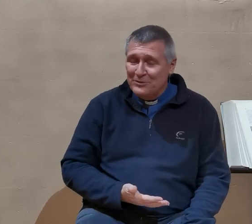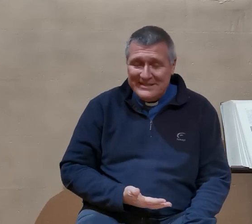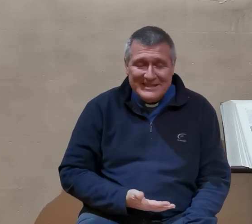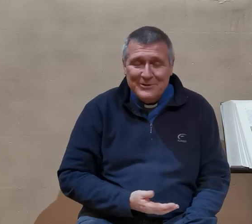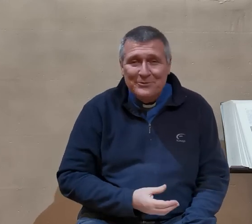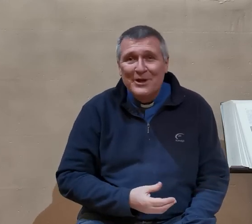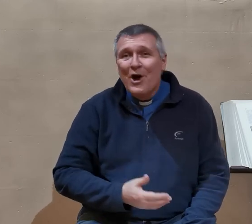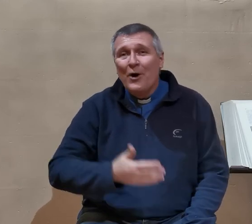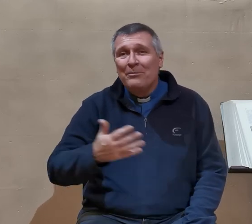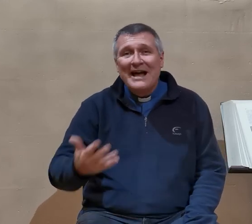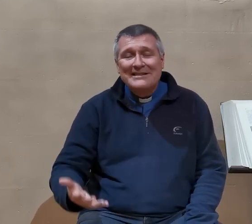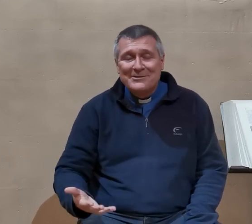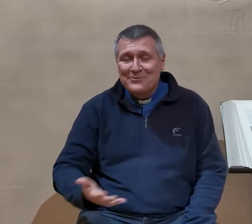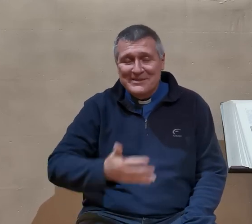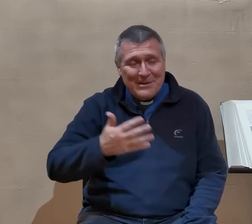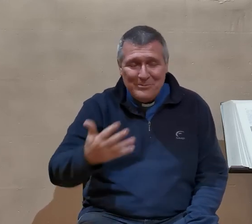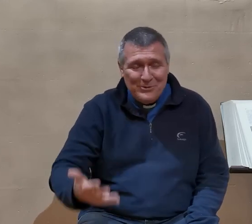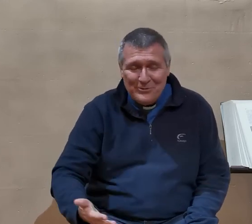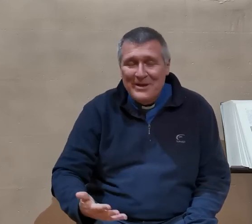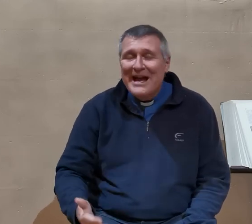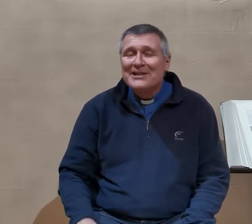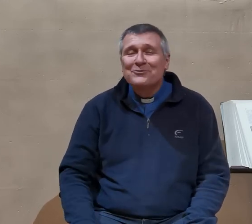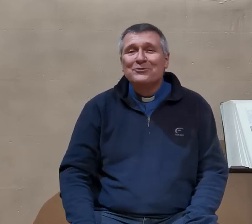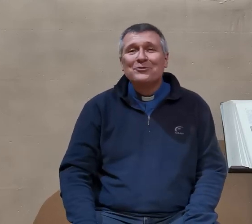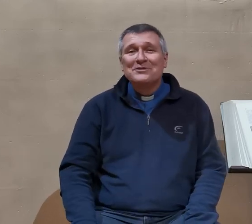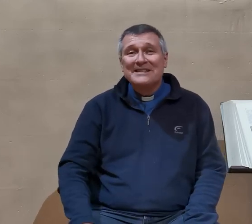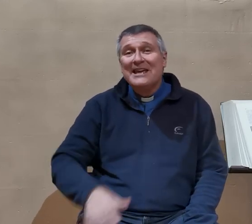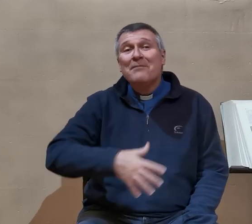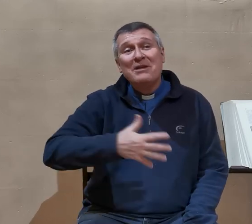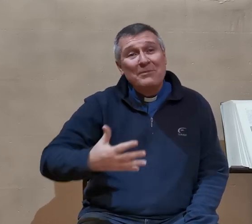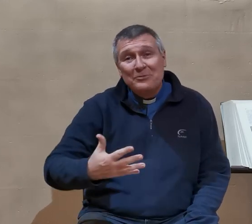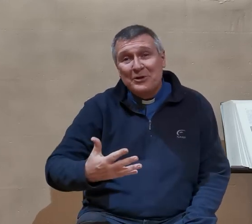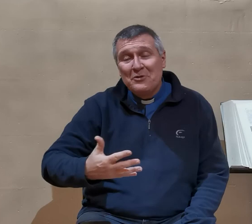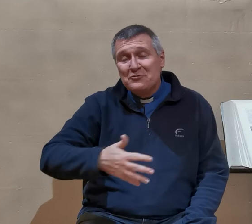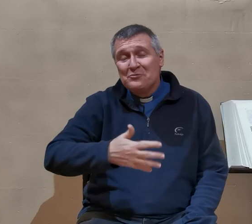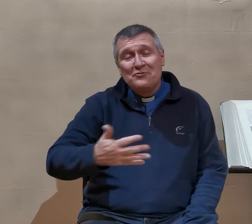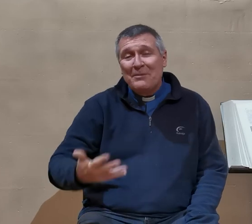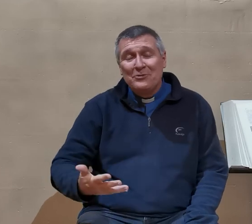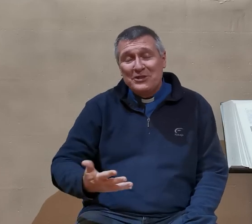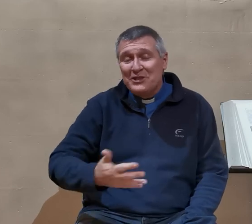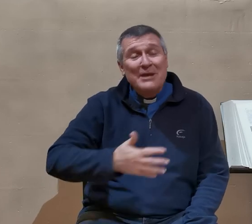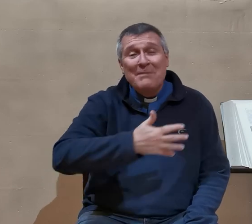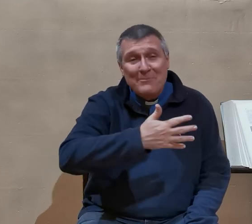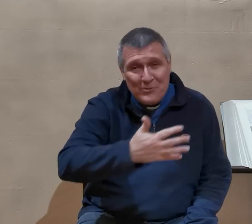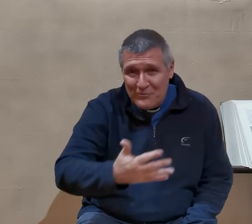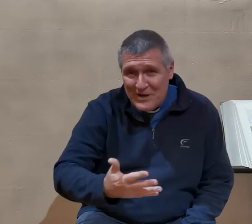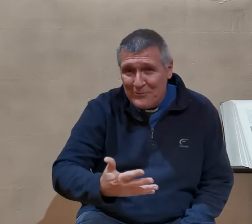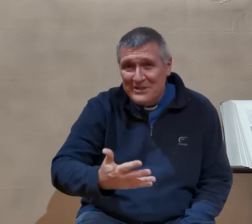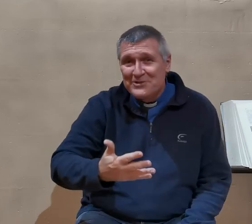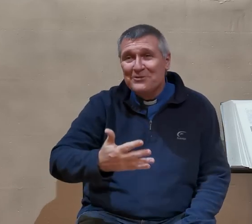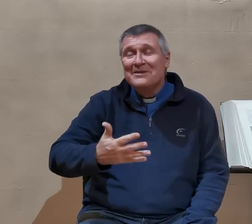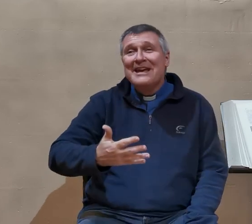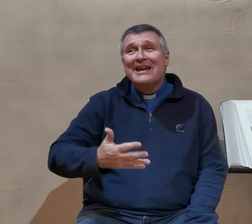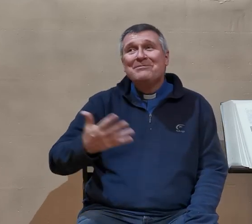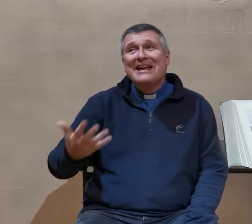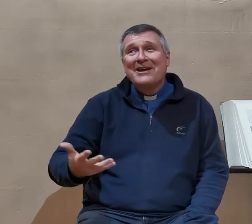politique en place, Saint Paul à son tour aussi, mais en même temps, ce pouvoir politique, et même le pouvoir religieux, et bien